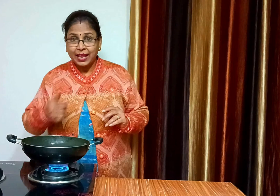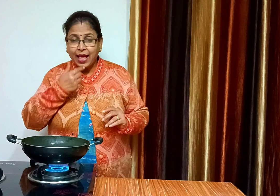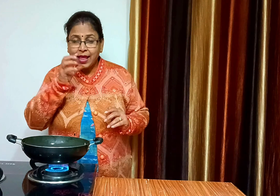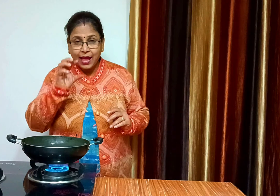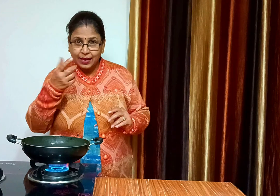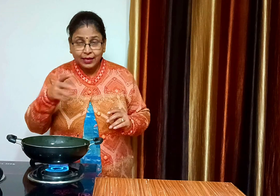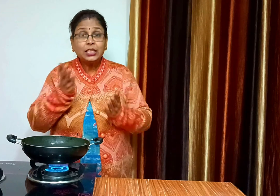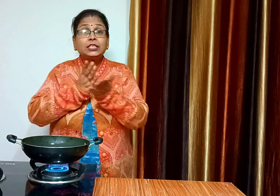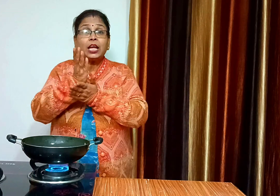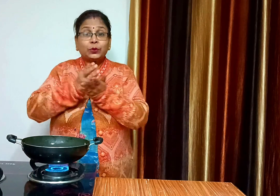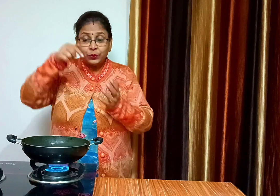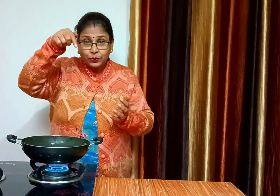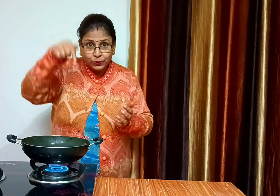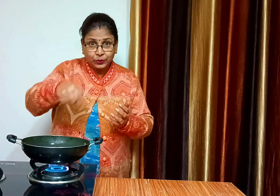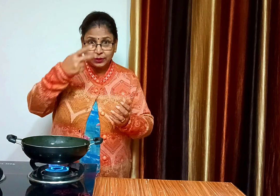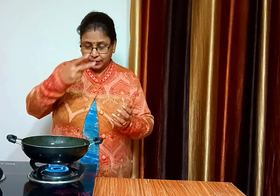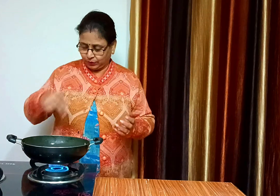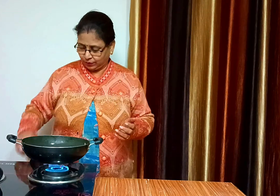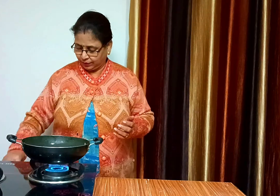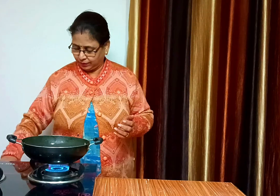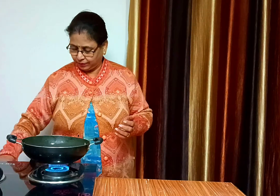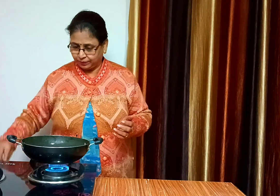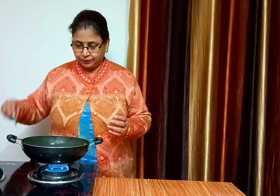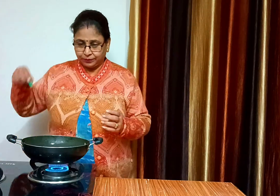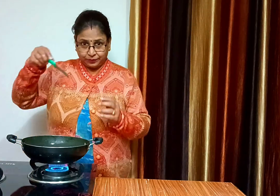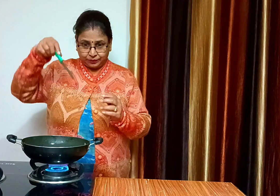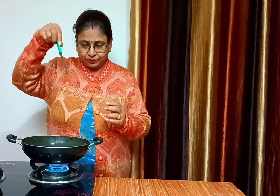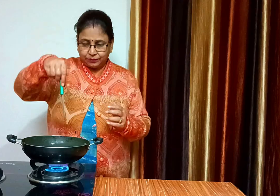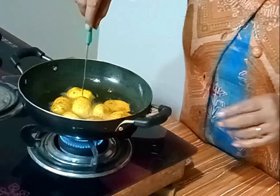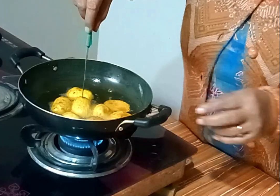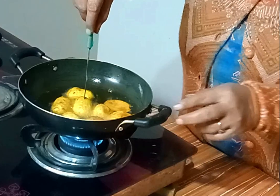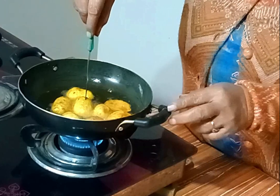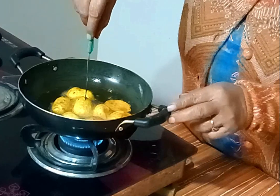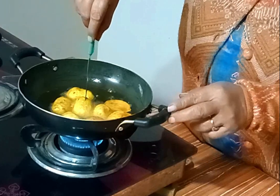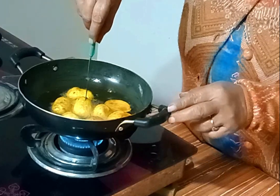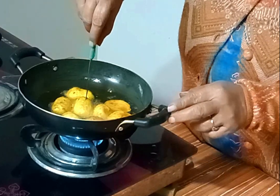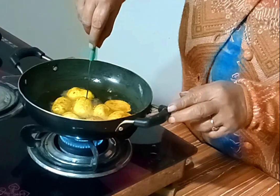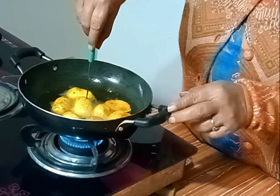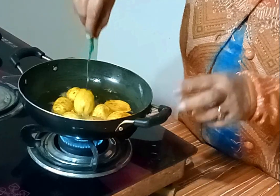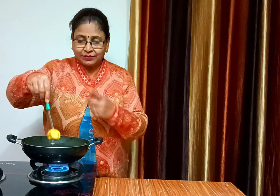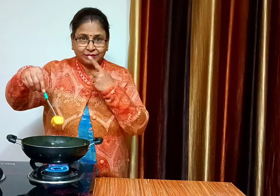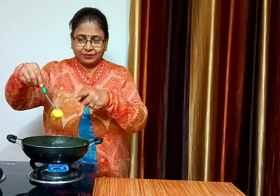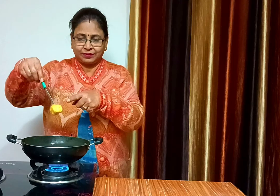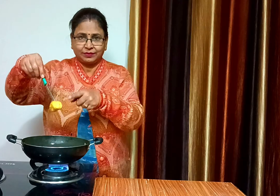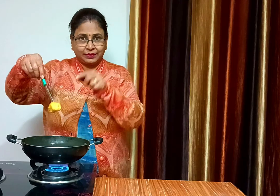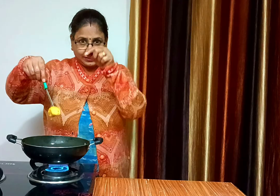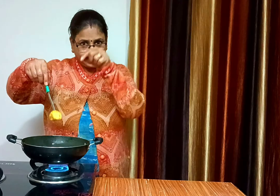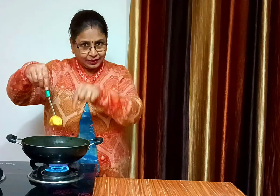देखी हलके गोल्डन व्रान हो गए है अब एक चाकू लेंगे और एक आलू में डाल कर देखेंगे देखी आसानी से अंदर